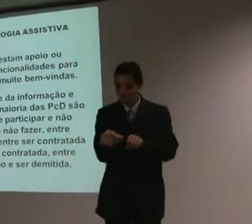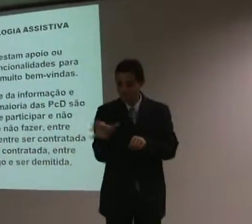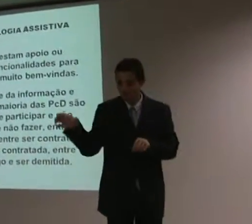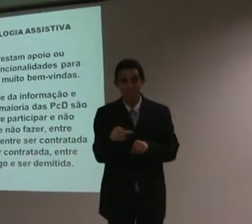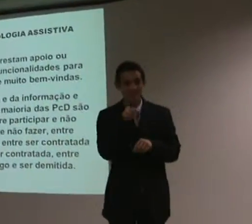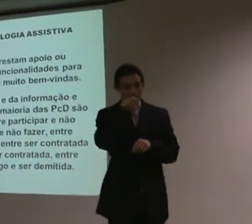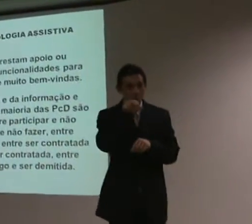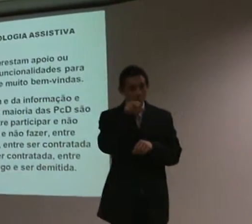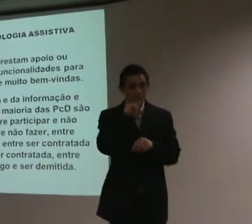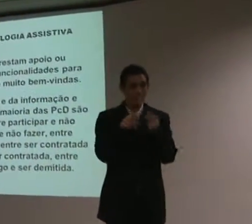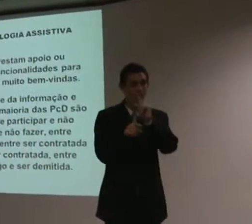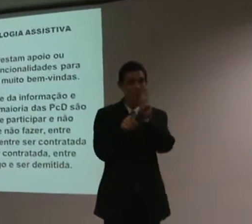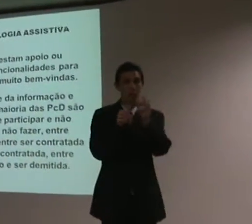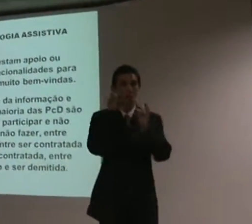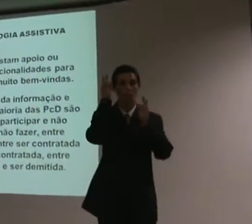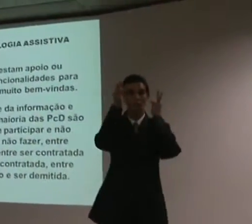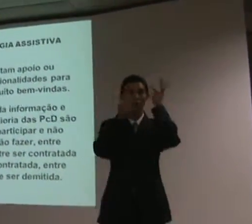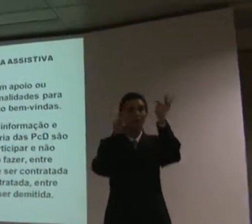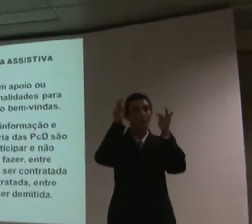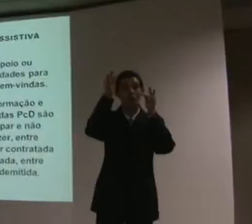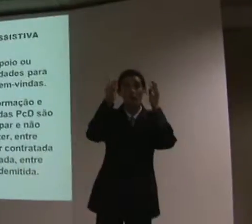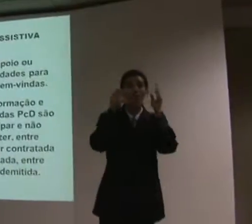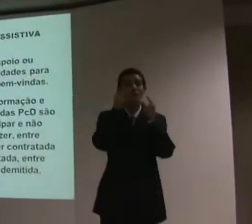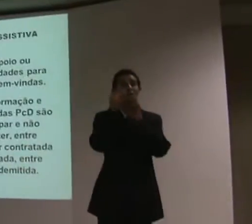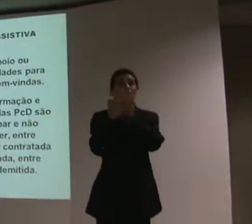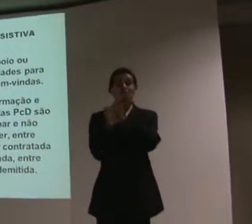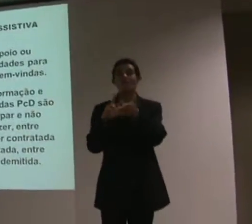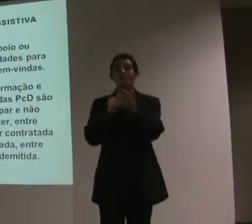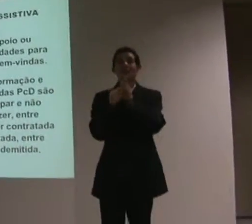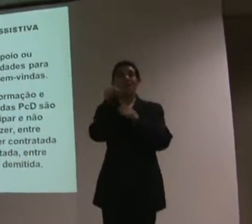supermercado. Tecnologia assistiva é individualizada.